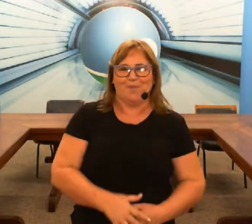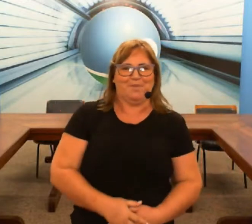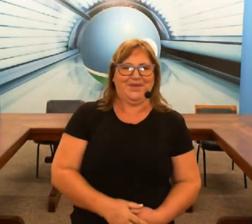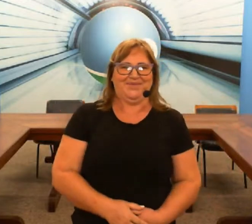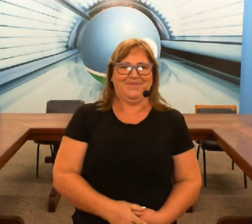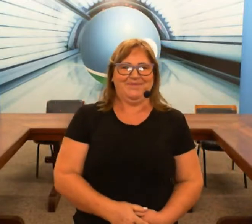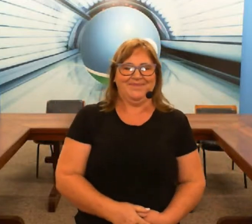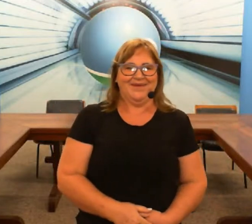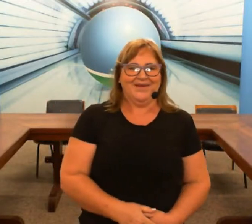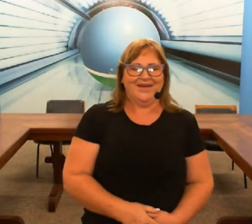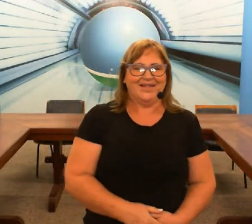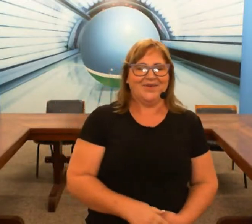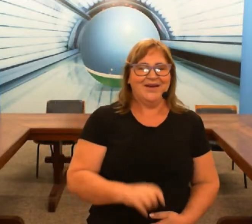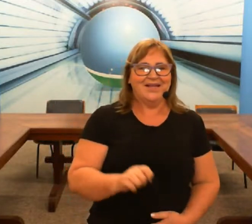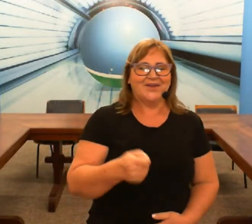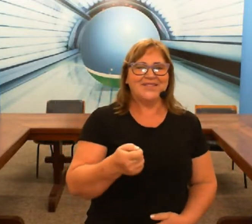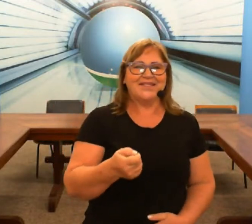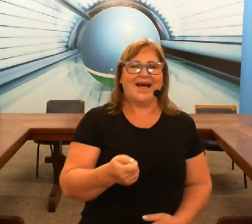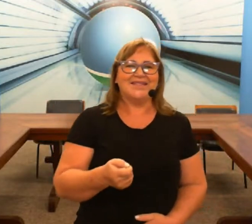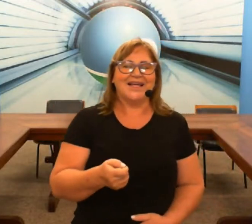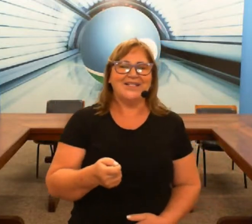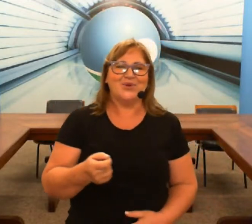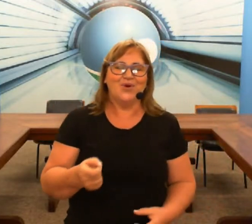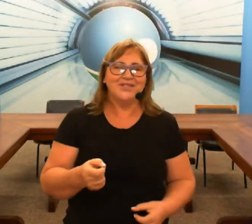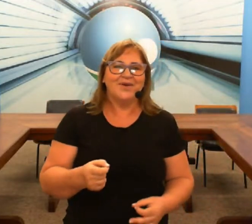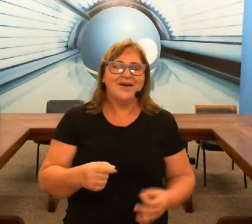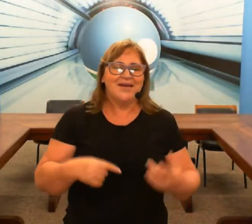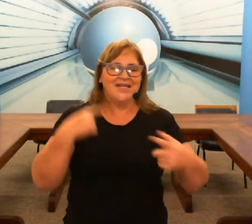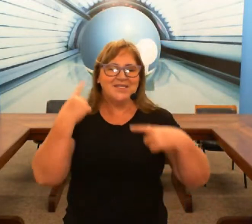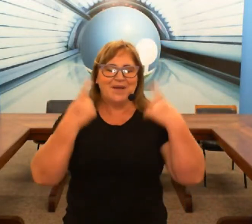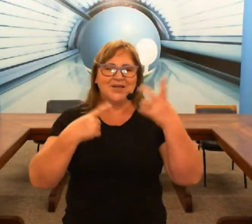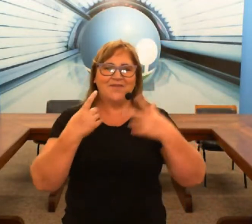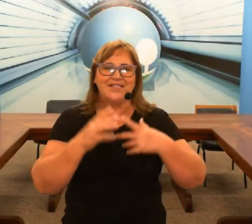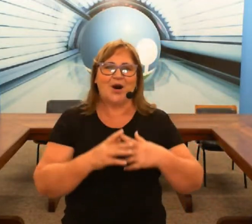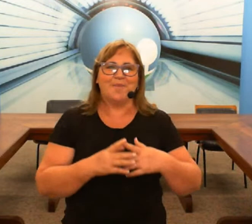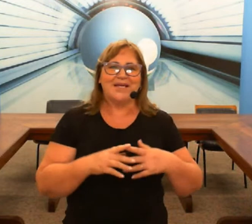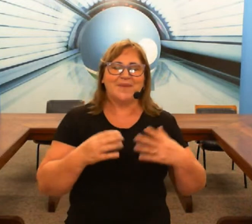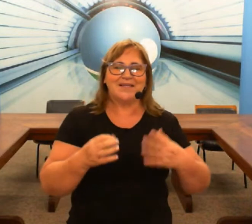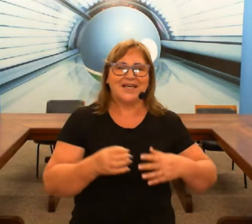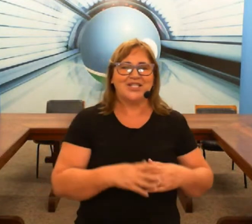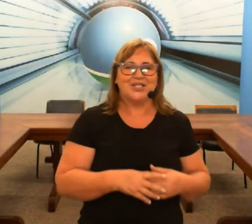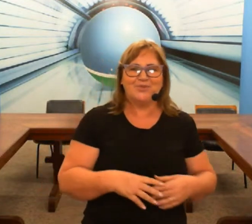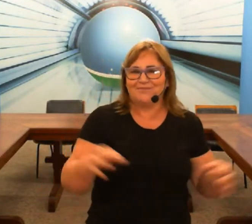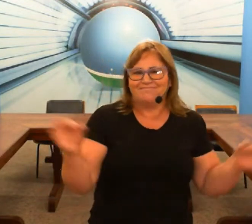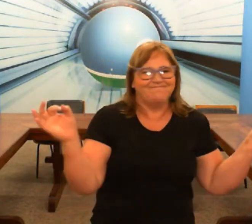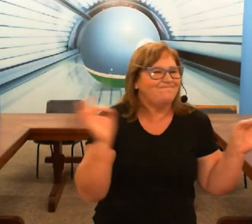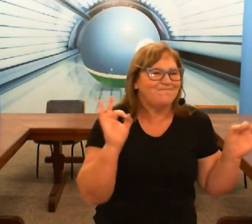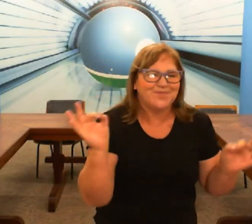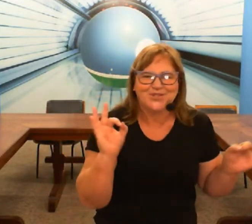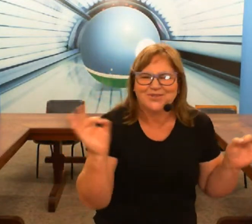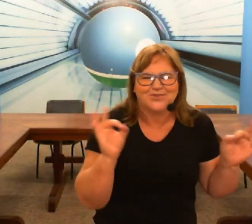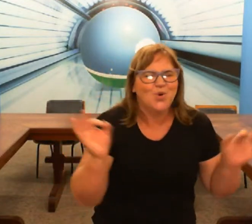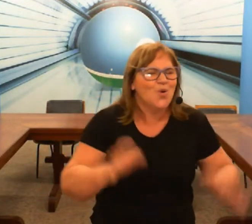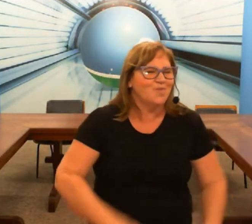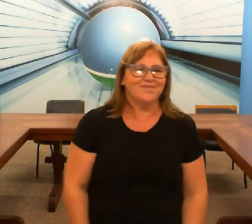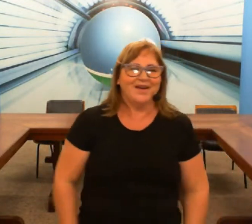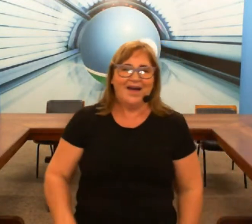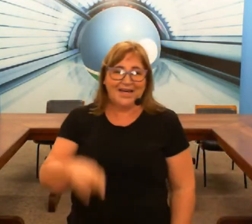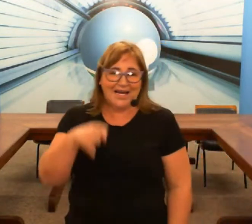então são sinais que eles usam e expressão facial pra expressar esse tipo de nu aquela